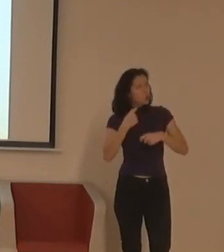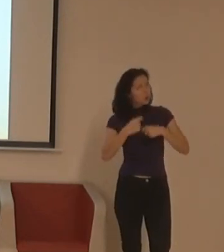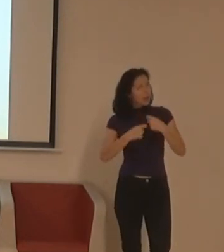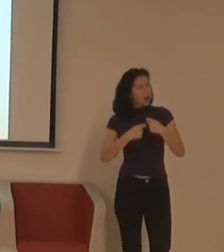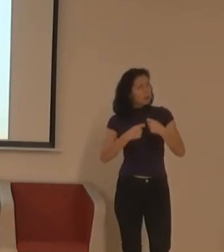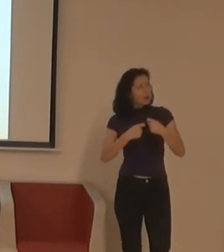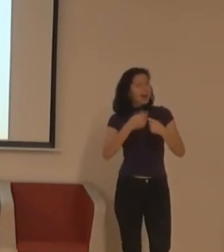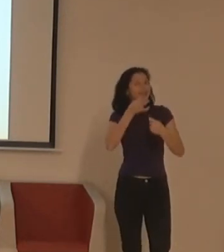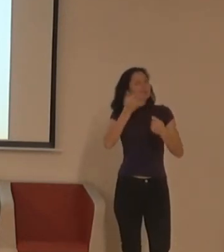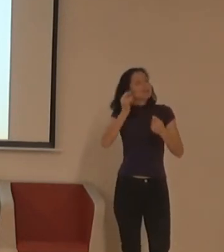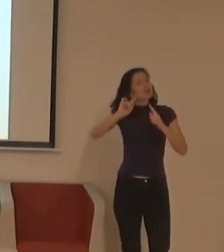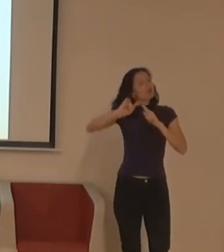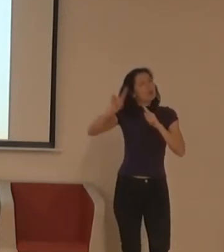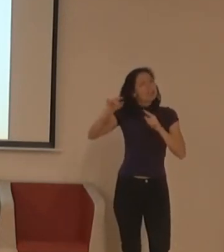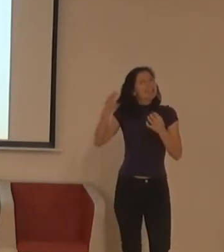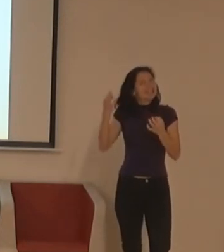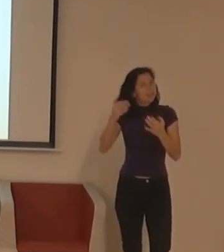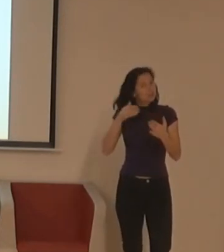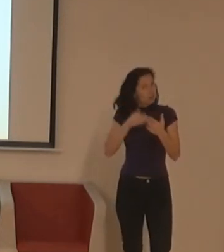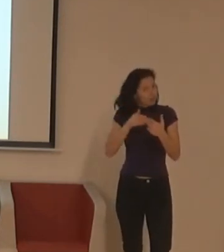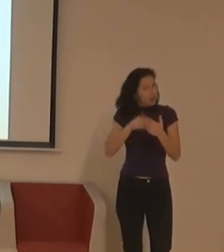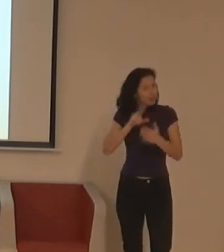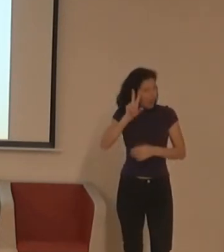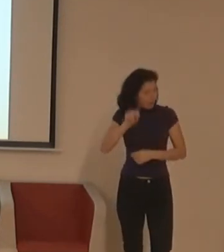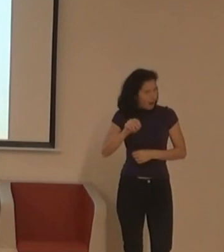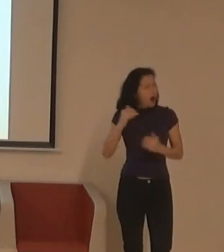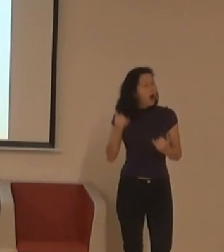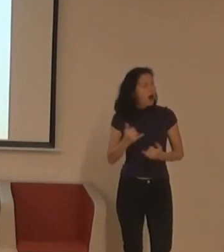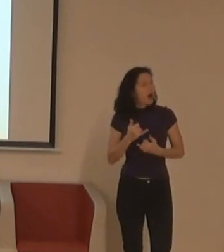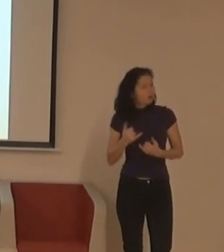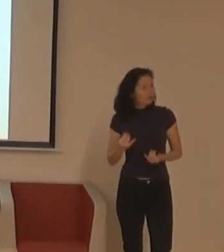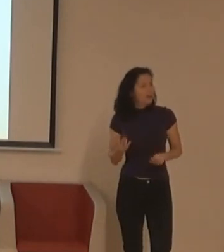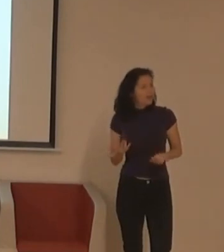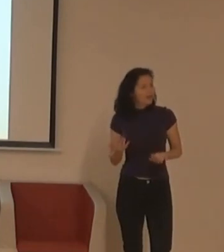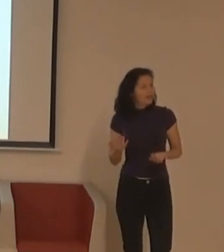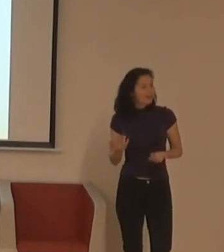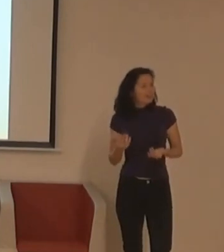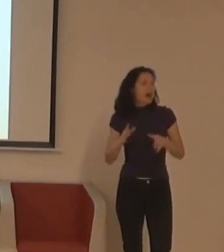Zkuste třeba večer, až budete dávat obrázek na Facebook ho popsat.